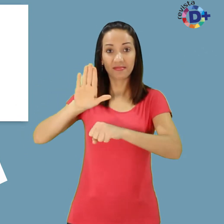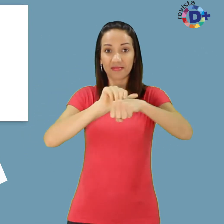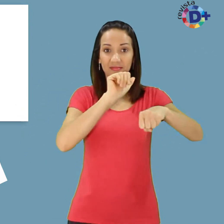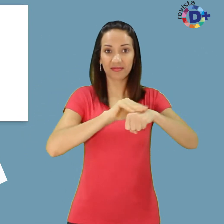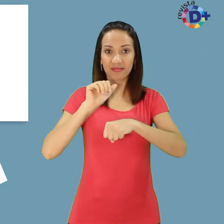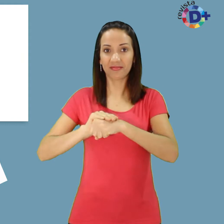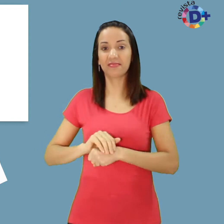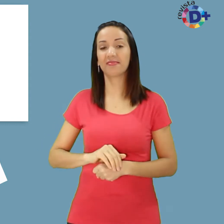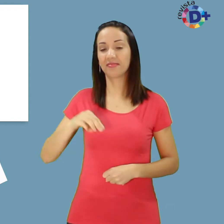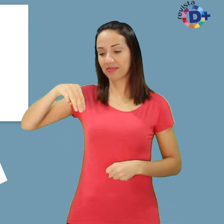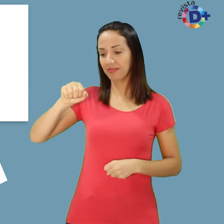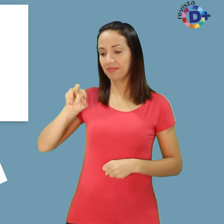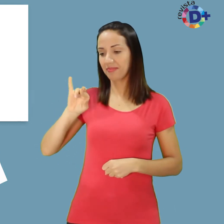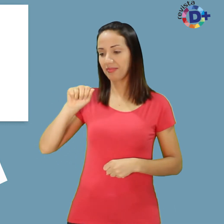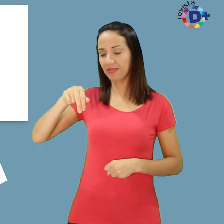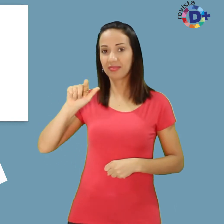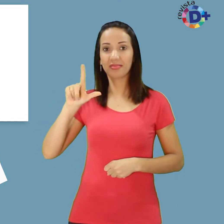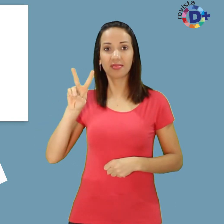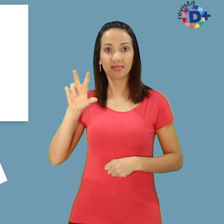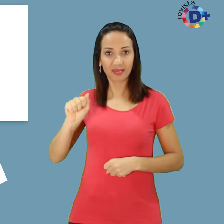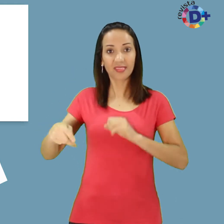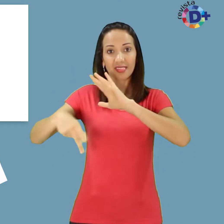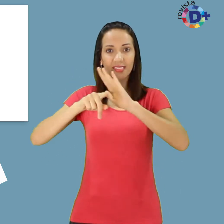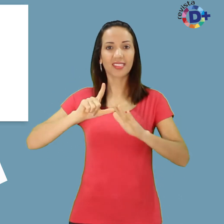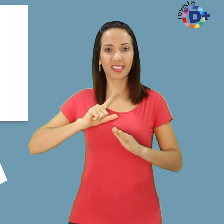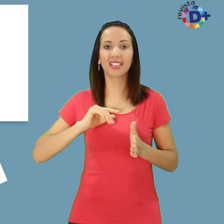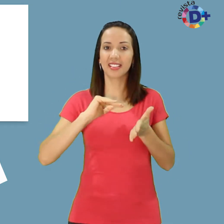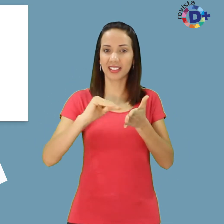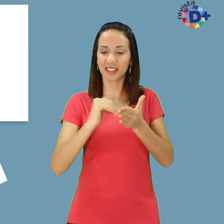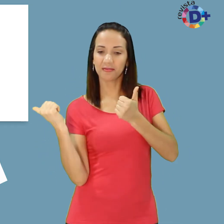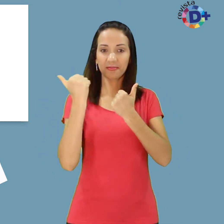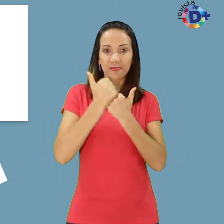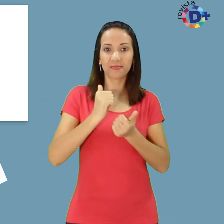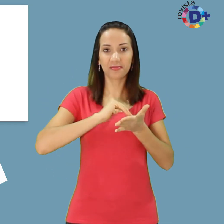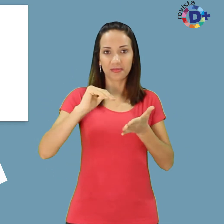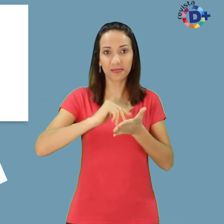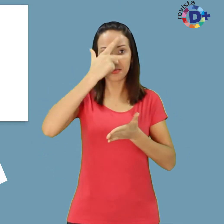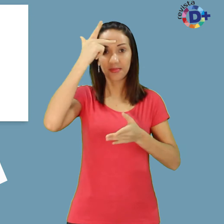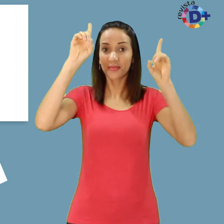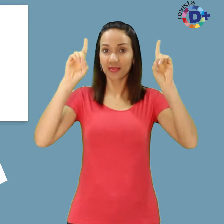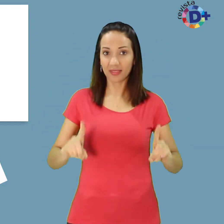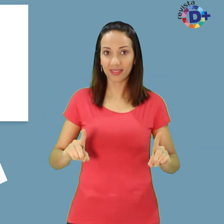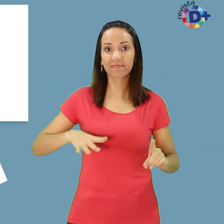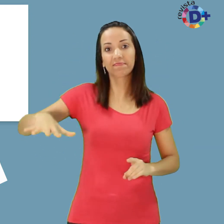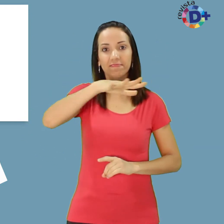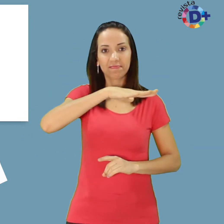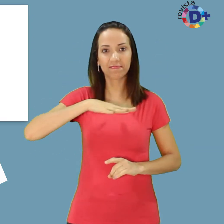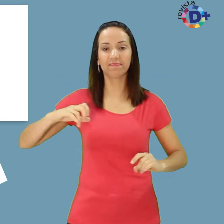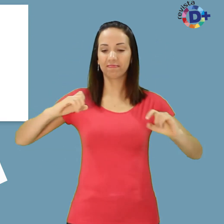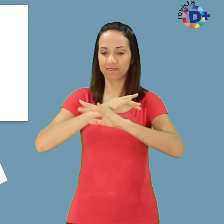Marinalva Cruz, secretária adjunta da Secretaria da Pessoa com Deficiência do município de São Paulo,